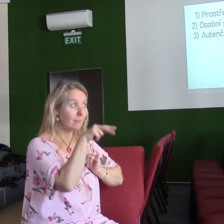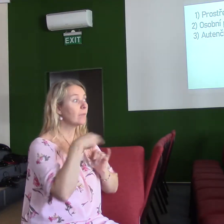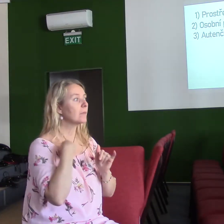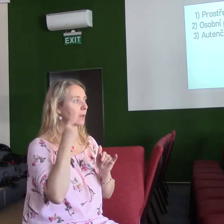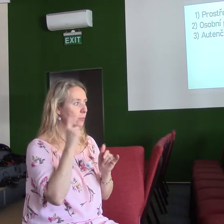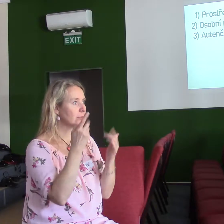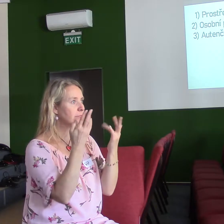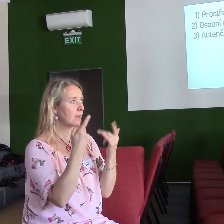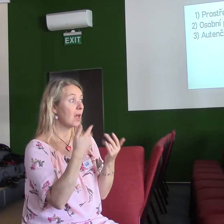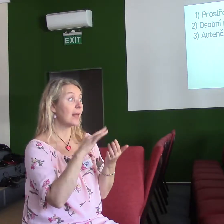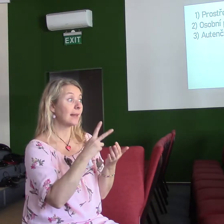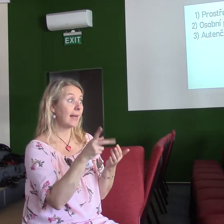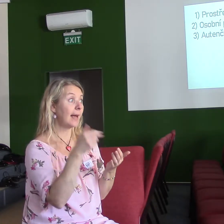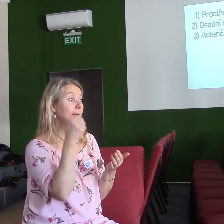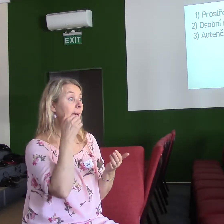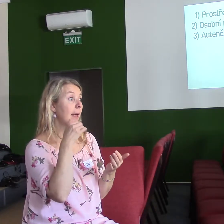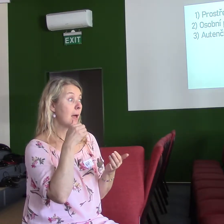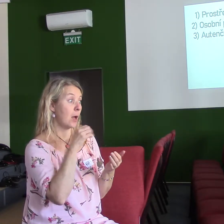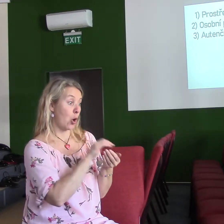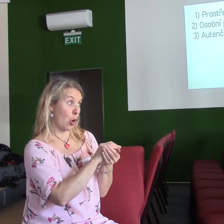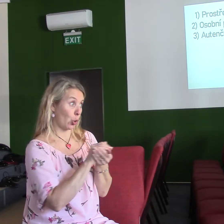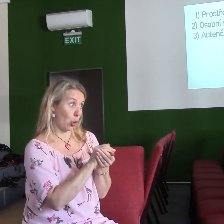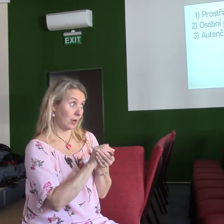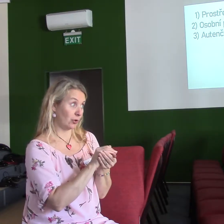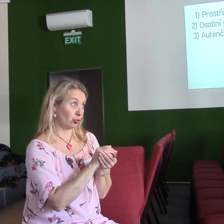Vidí každou pomluvu na odpuštění hněv, hořkost.